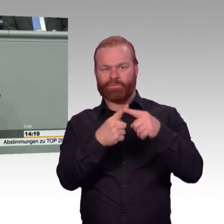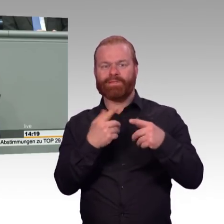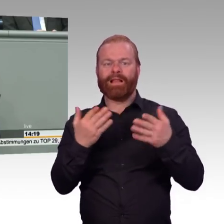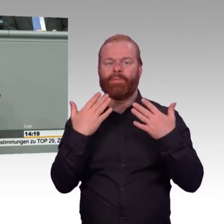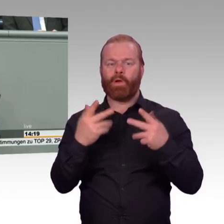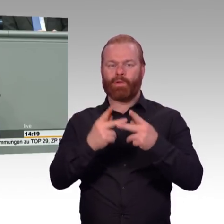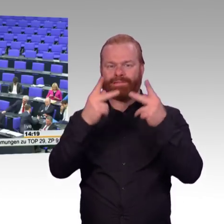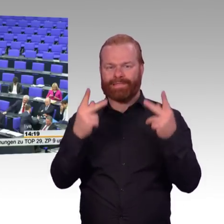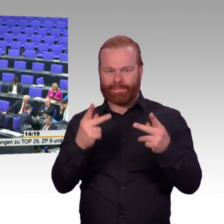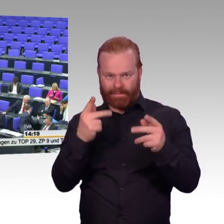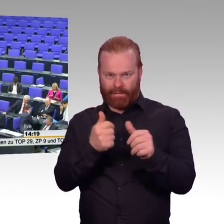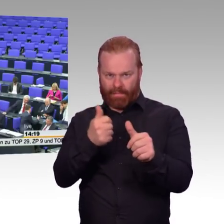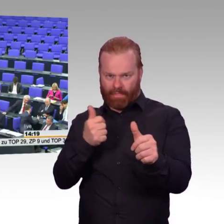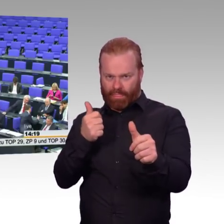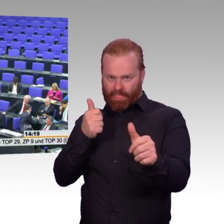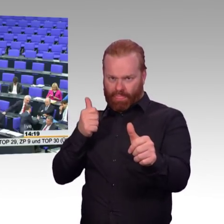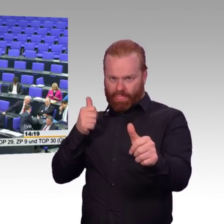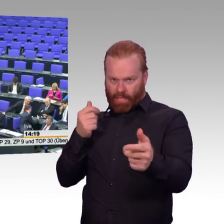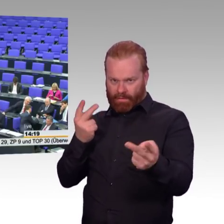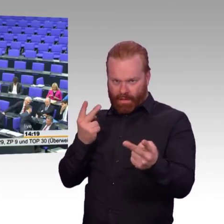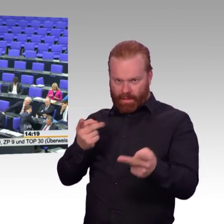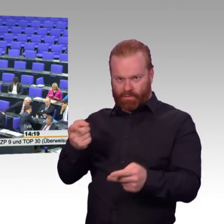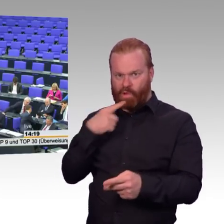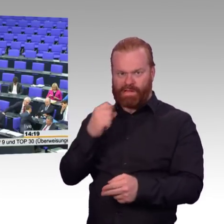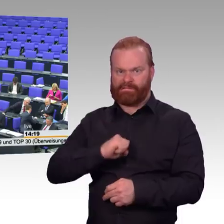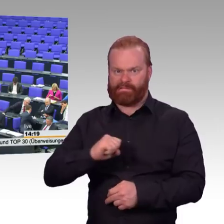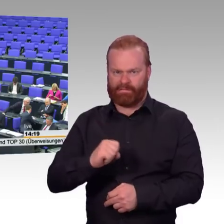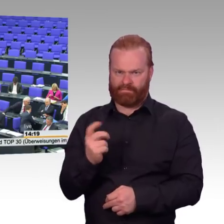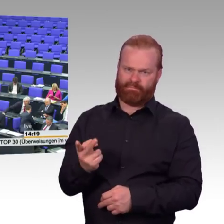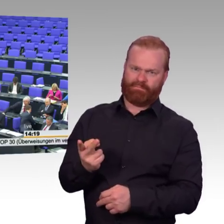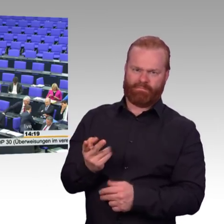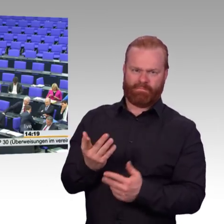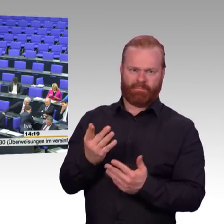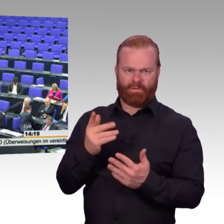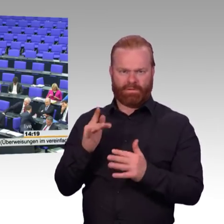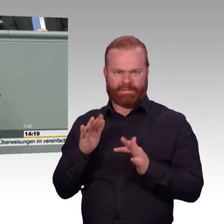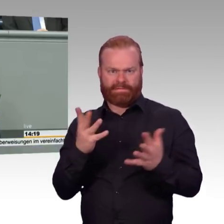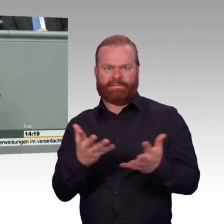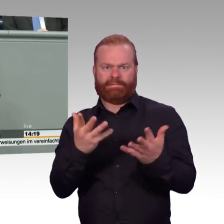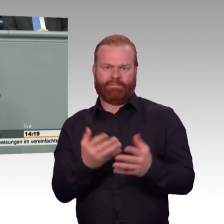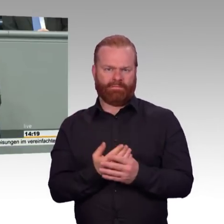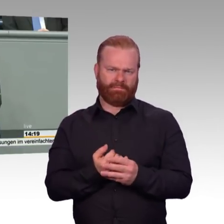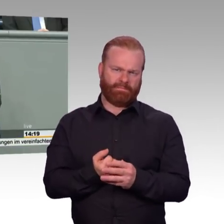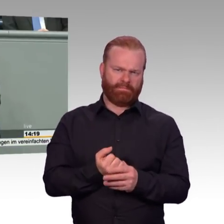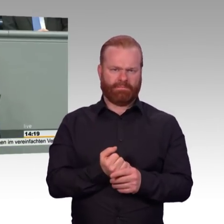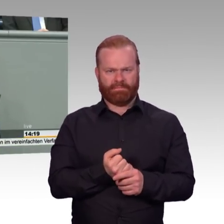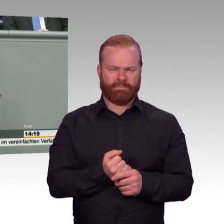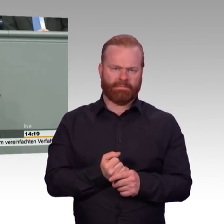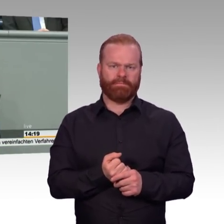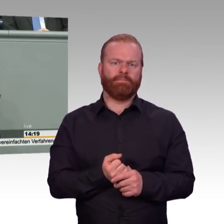ist nicht so, dass mit dem Klimaschutzgesetz, wie es von Ihnen vorgelegt wird, jetzt bedeuten, dass damit ein schnellerer Zeitplan zwingend